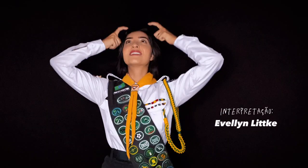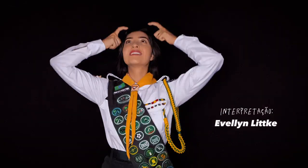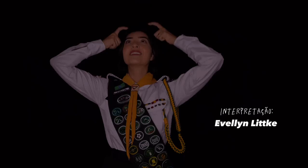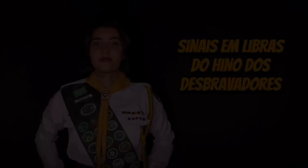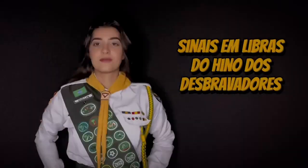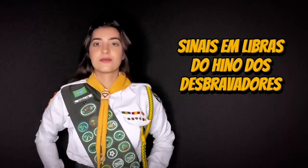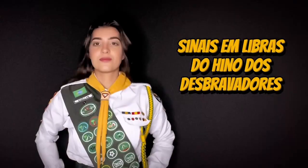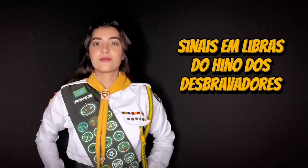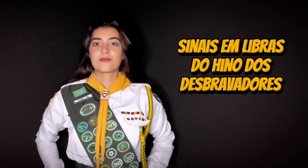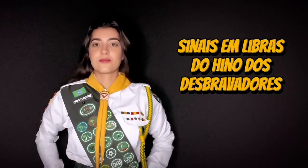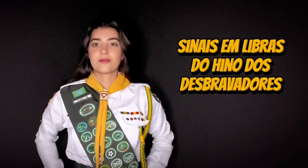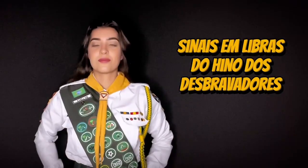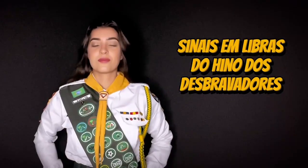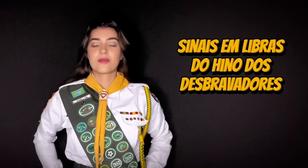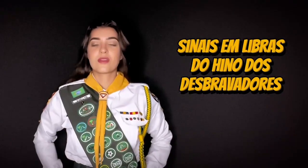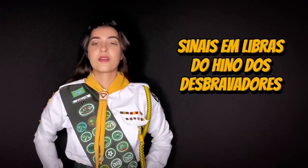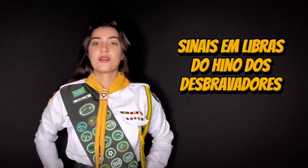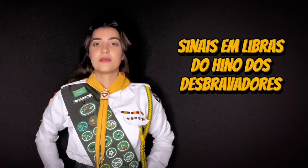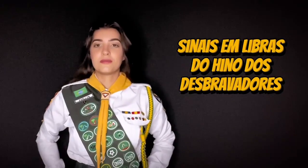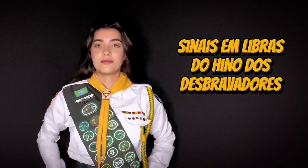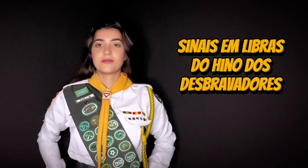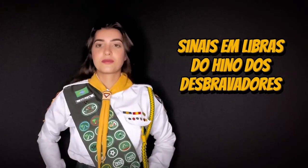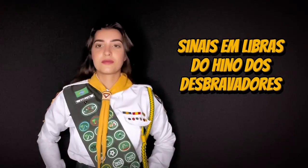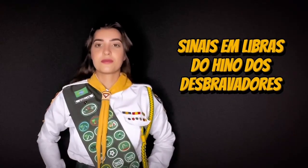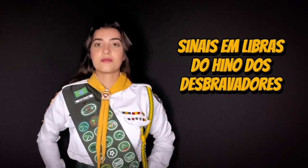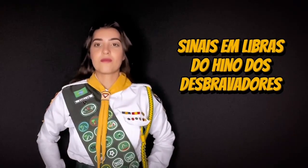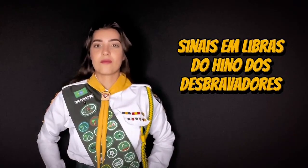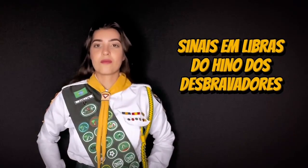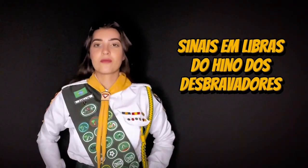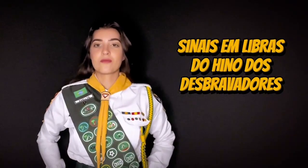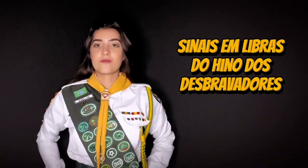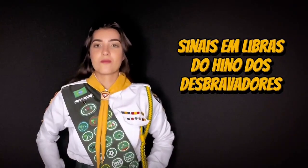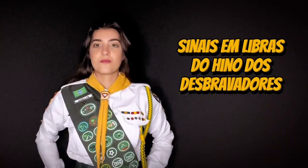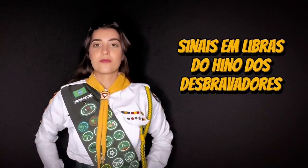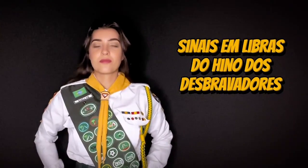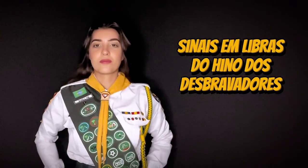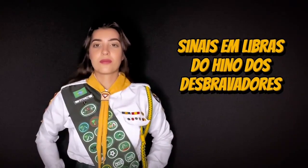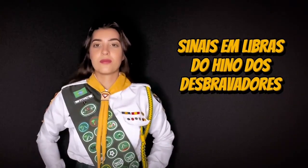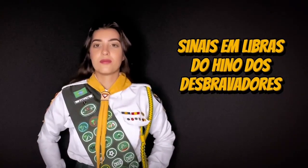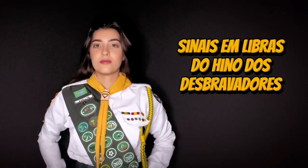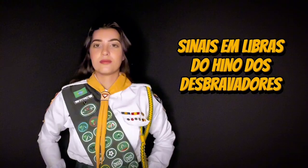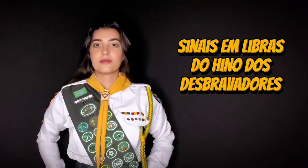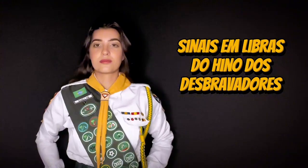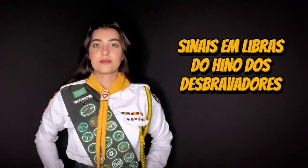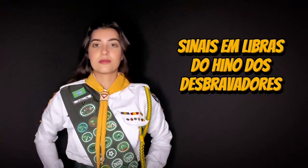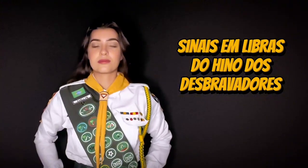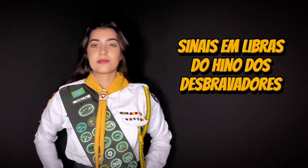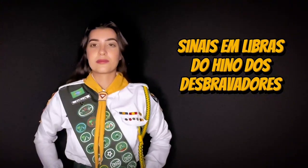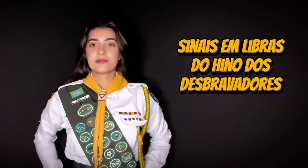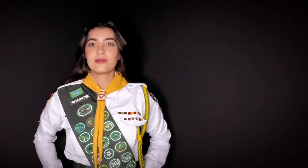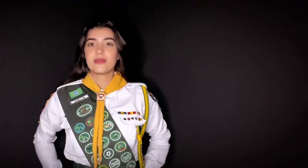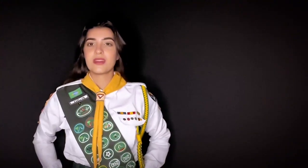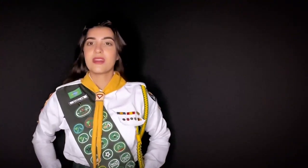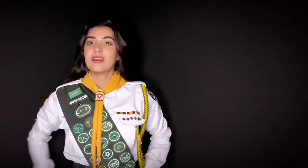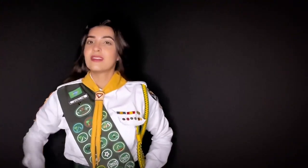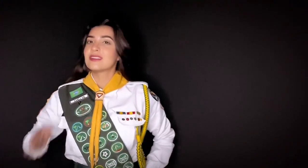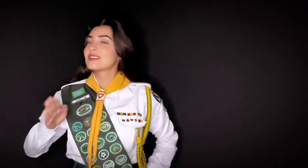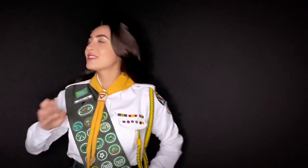Então agora aprendeu os sinais em Libras do Hino dos Desbravadores? A gente vai começar com o sinal de desbravador Você faz